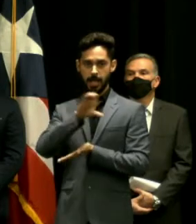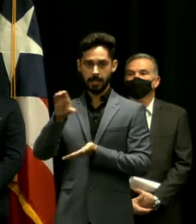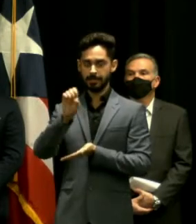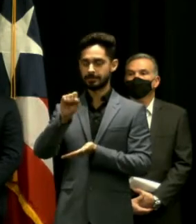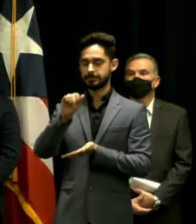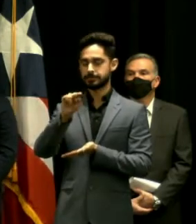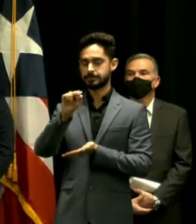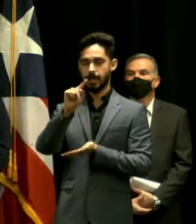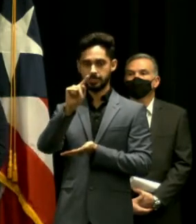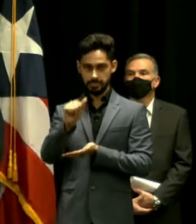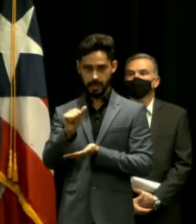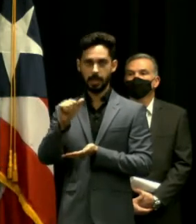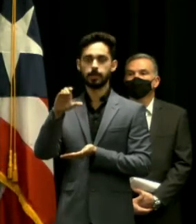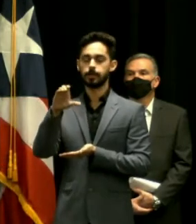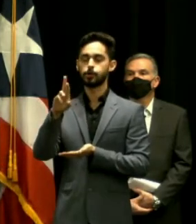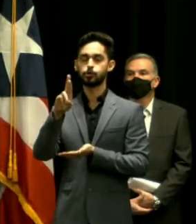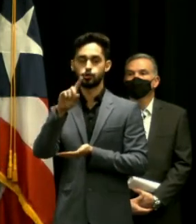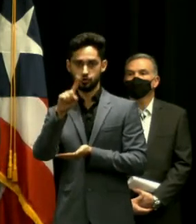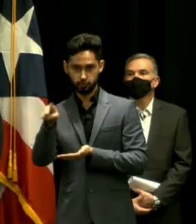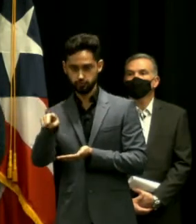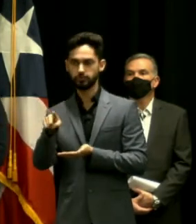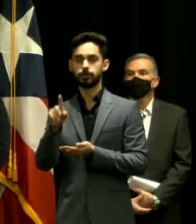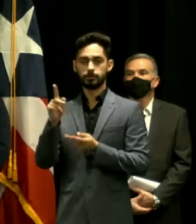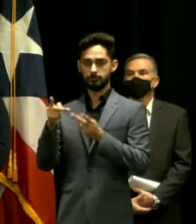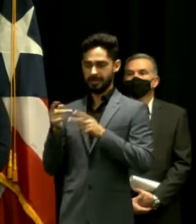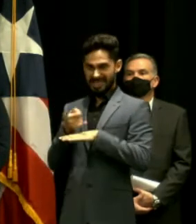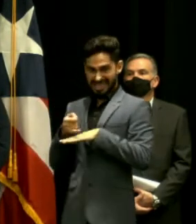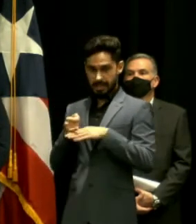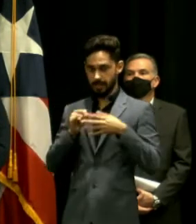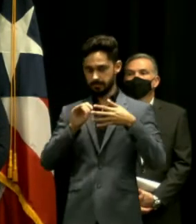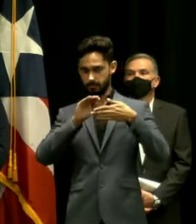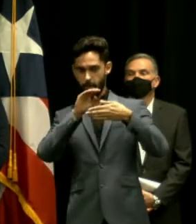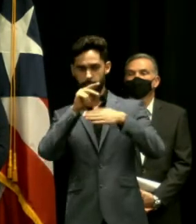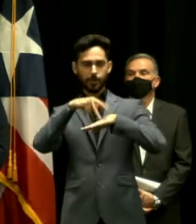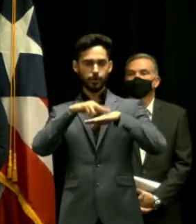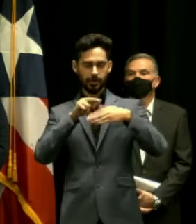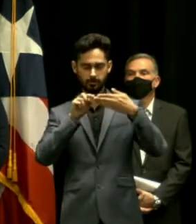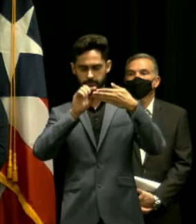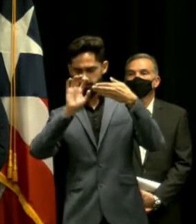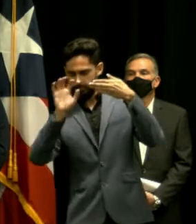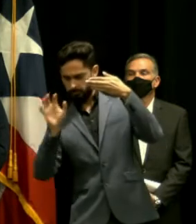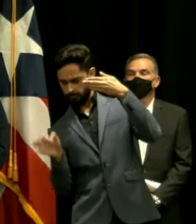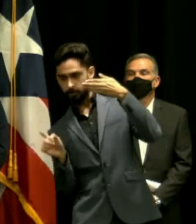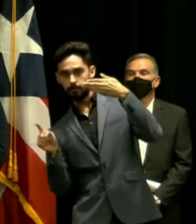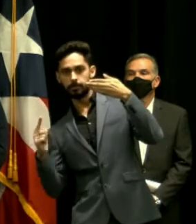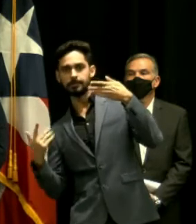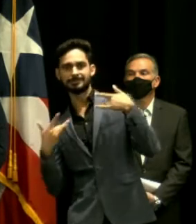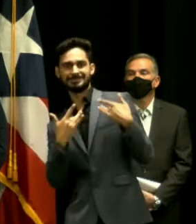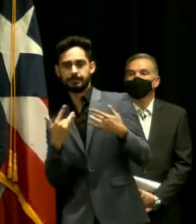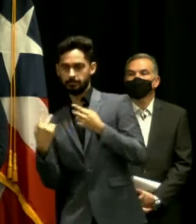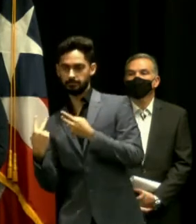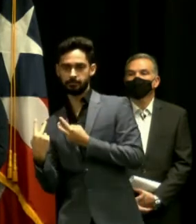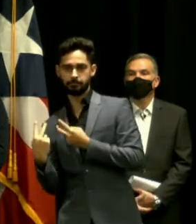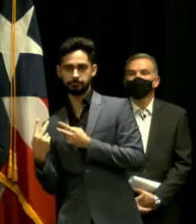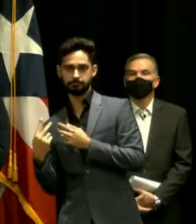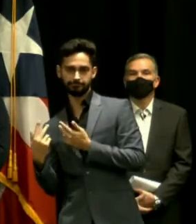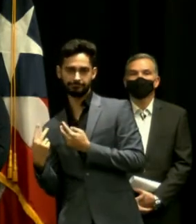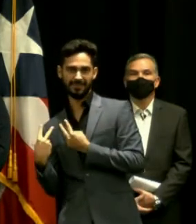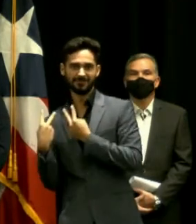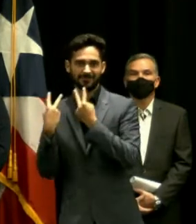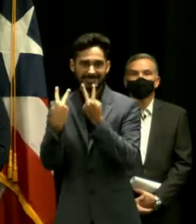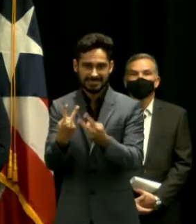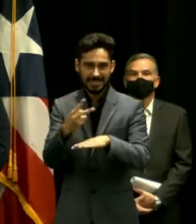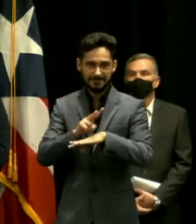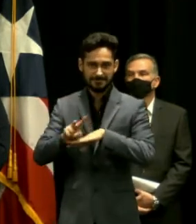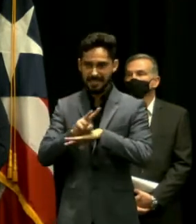regularmente viajan a Vieques y visitan a Vieques y esta facilidad estaría disponible para ellos